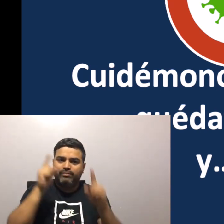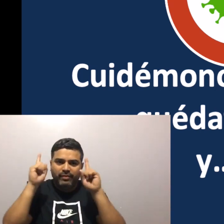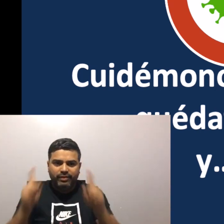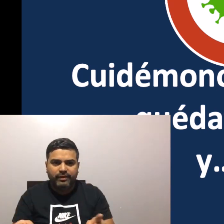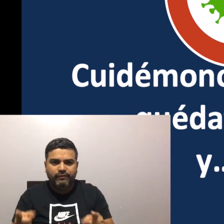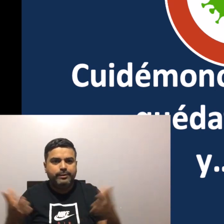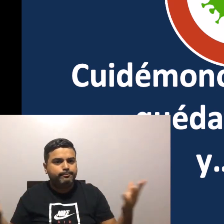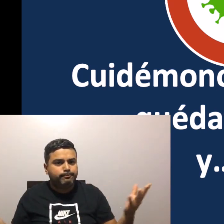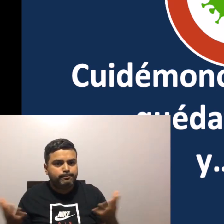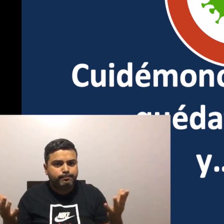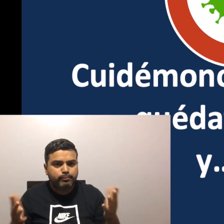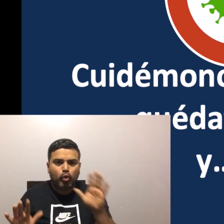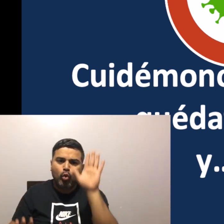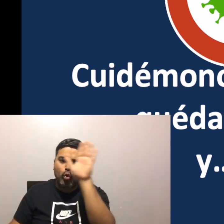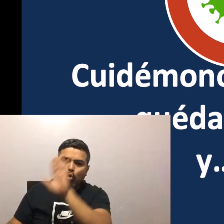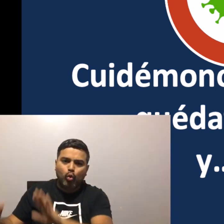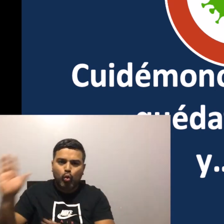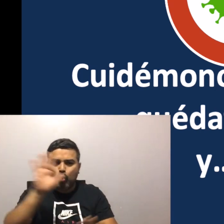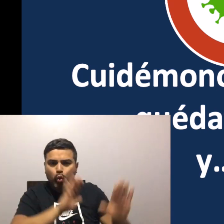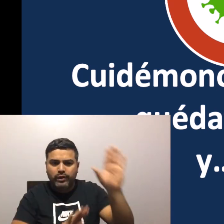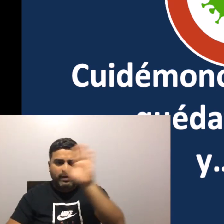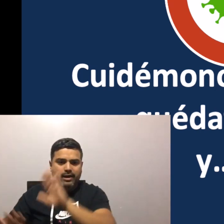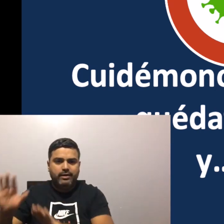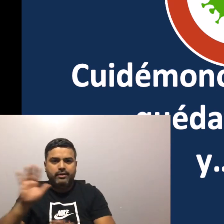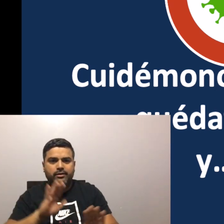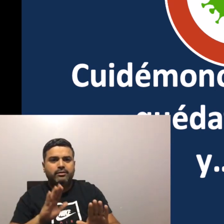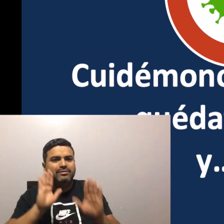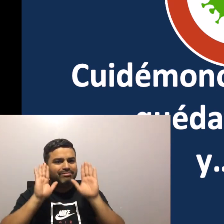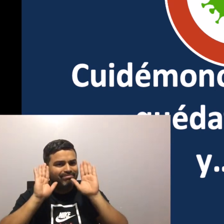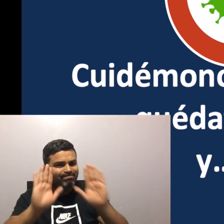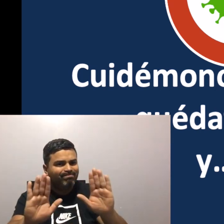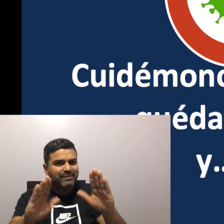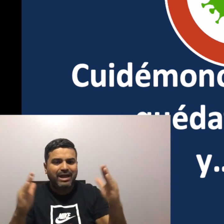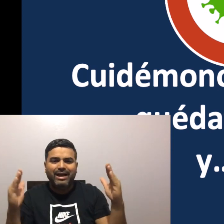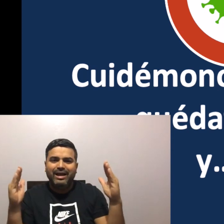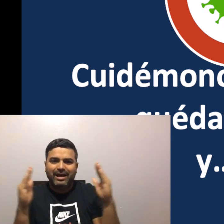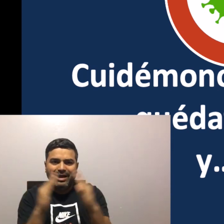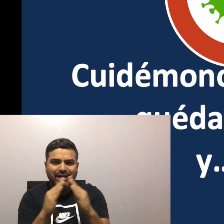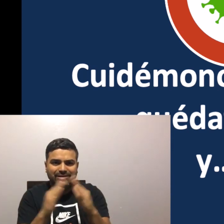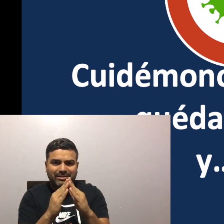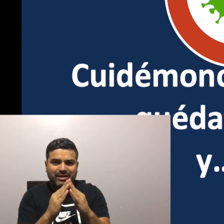Todos Deben cuidarse Quédense en casa